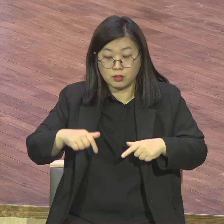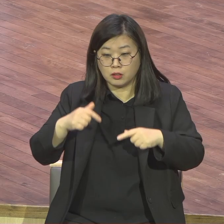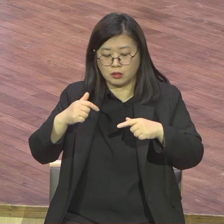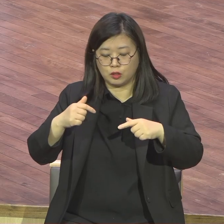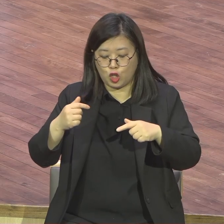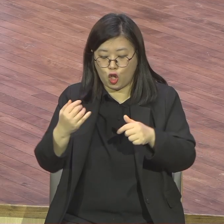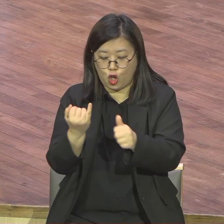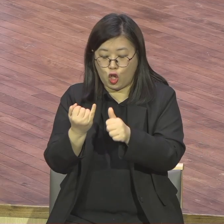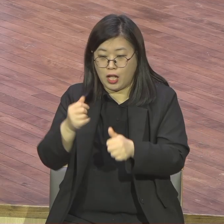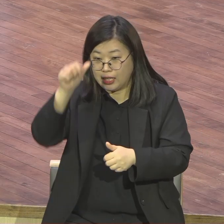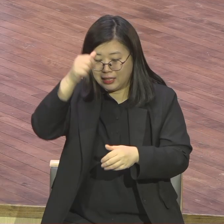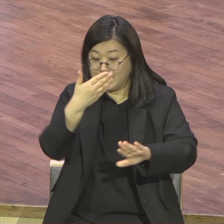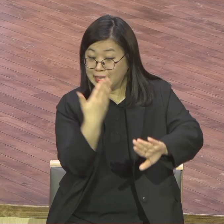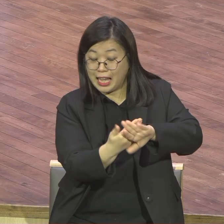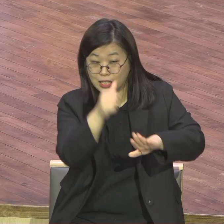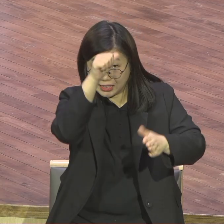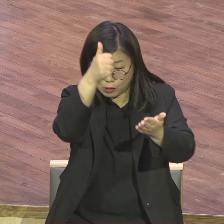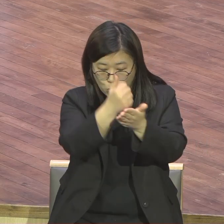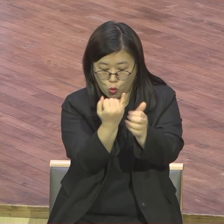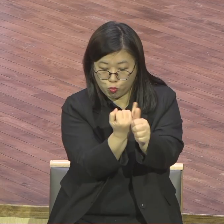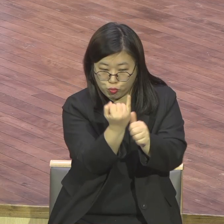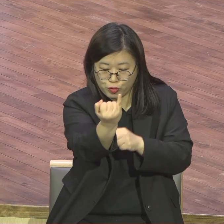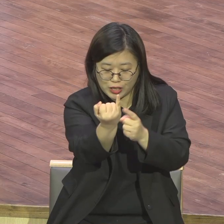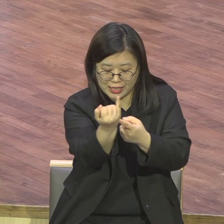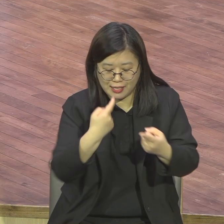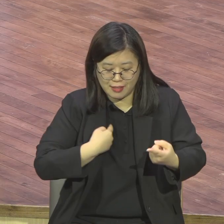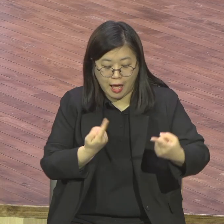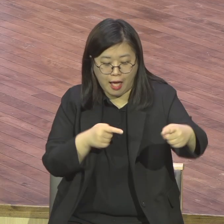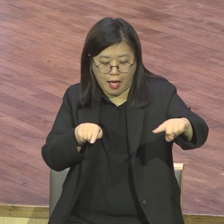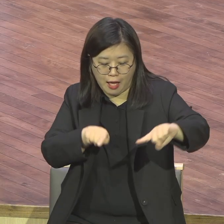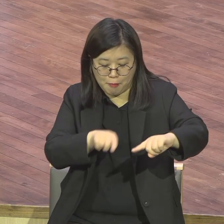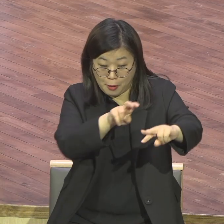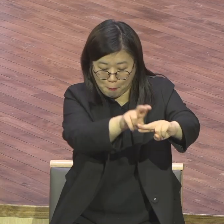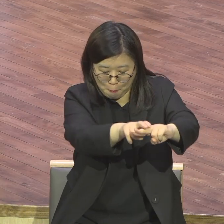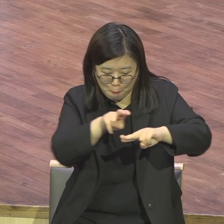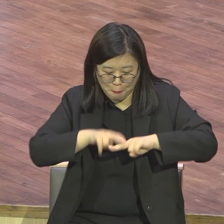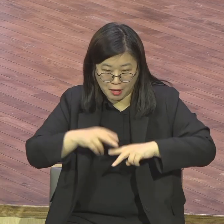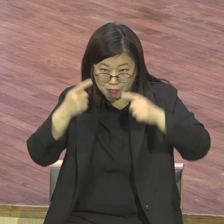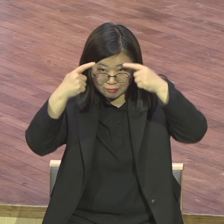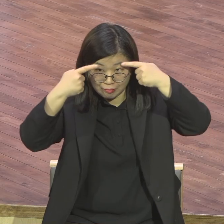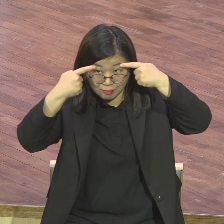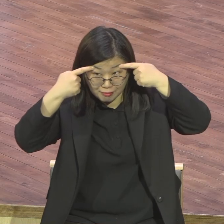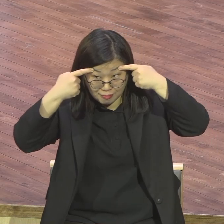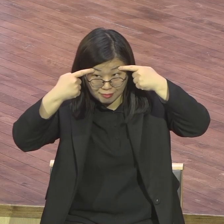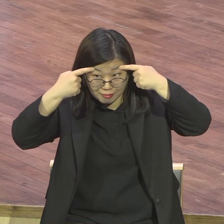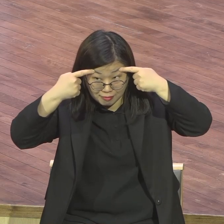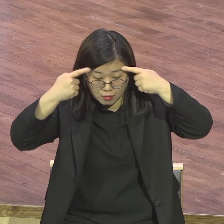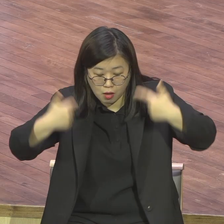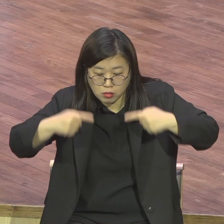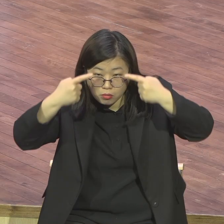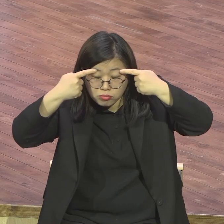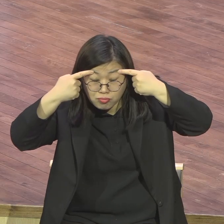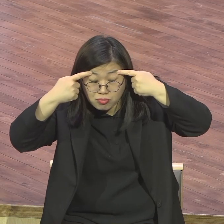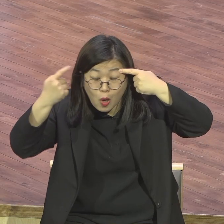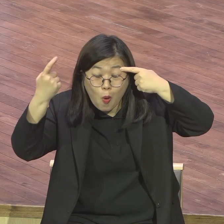왜 요래 하냐 하면은 이 눈에 주름 간다고. 왜 주름 가냐. 내가 하도 웃기니까